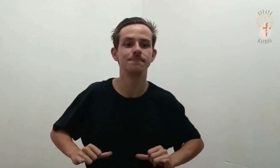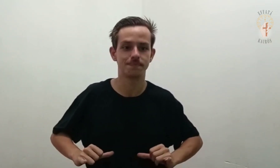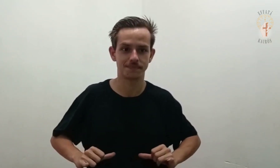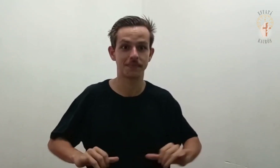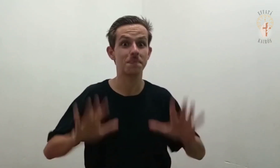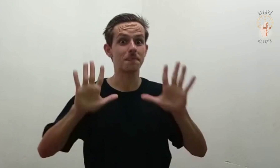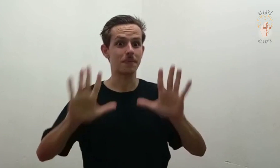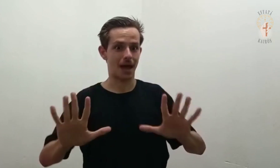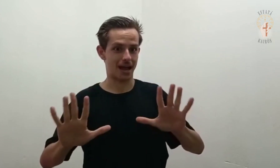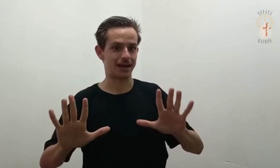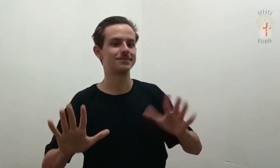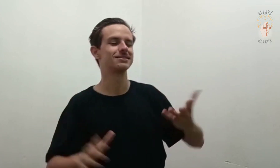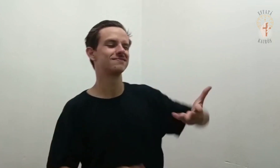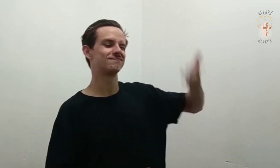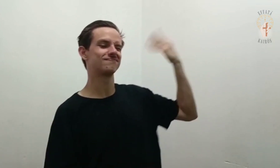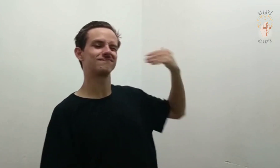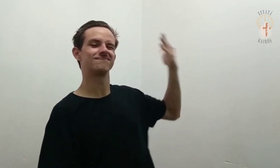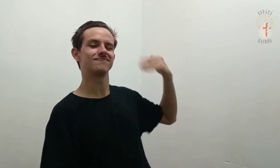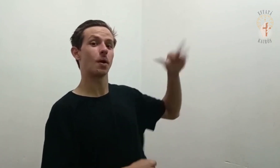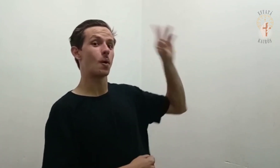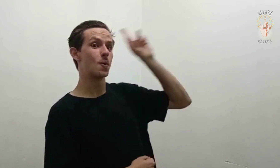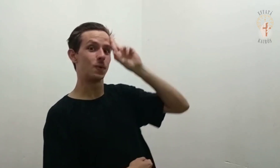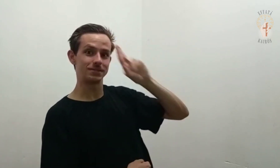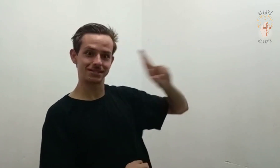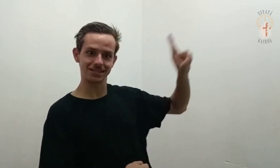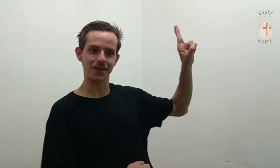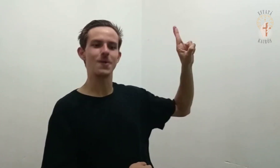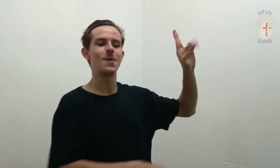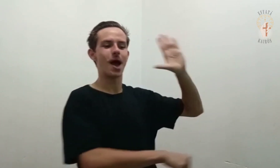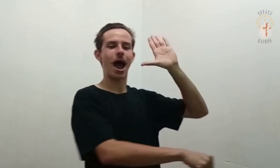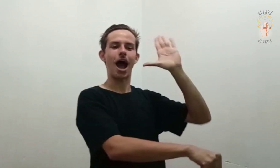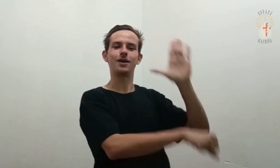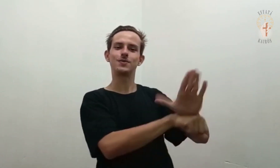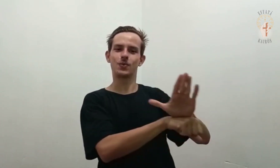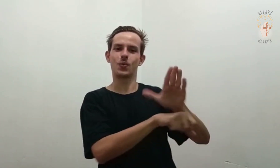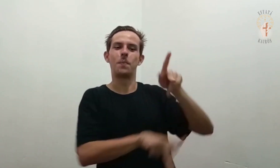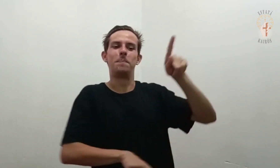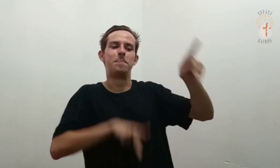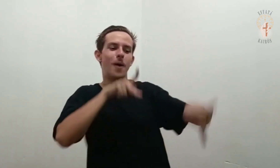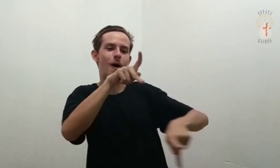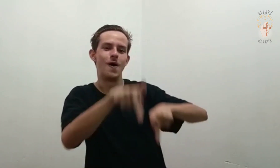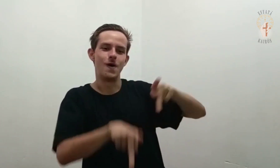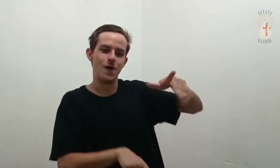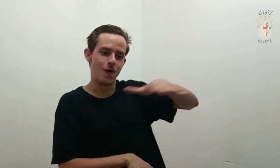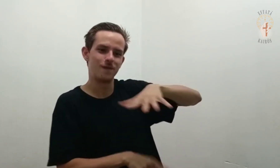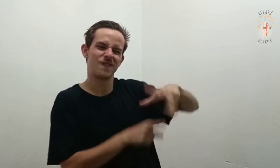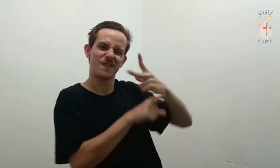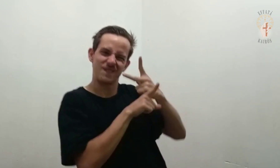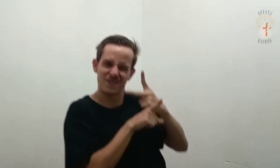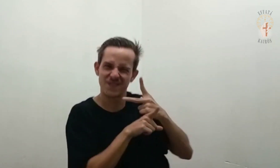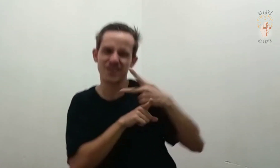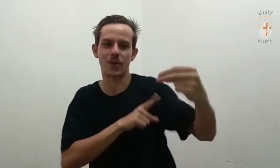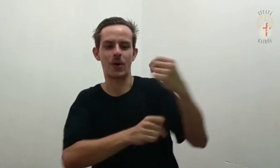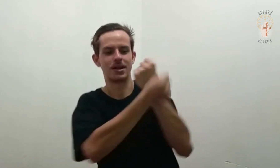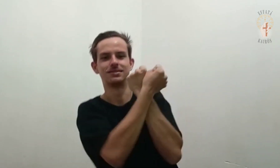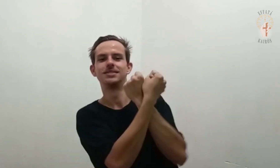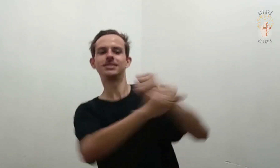os abateste como na jornada